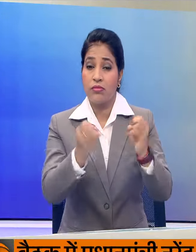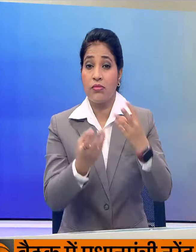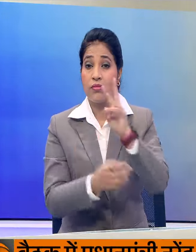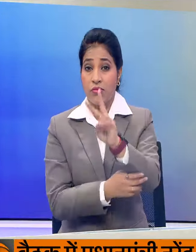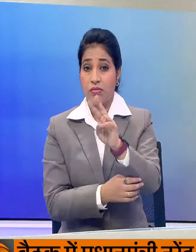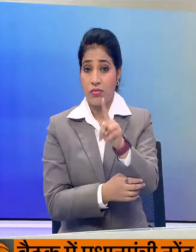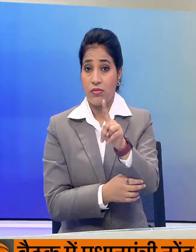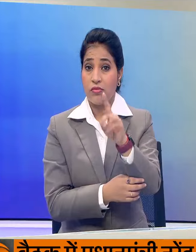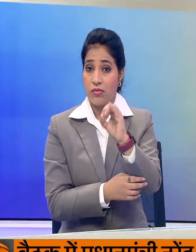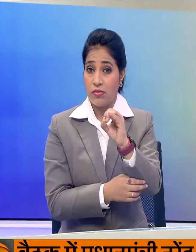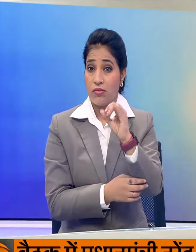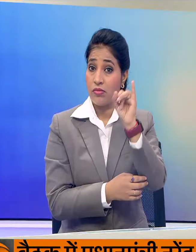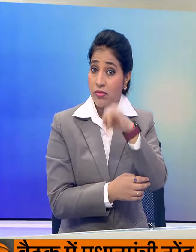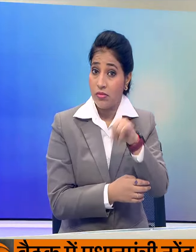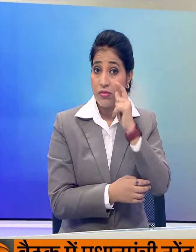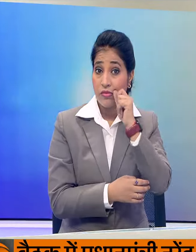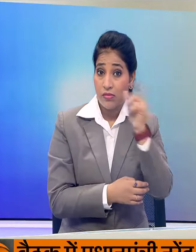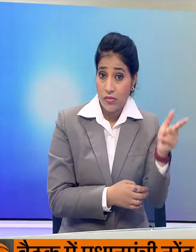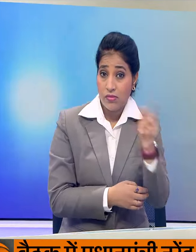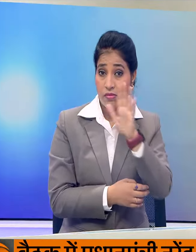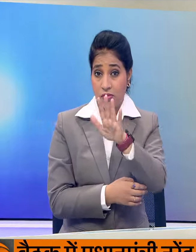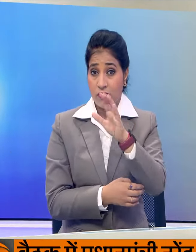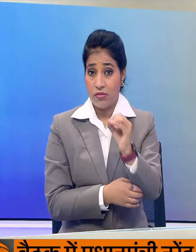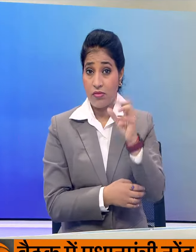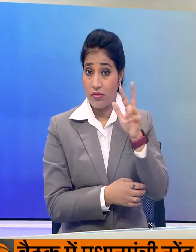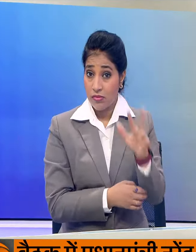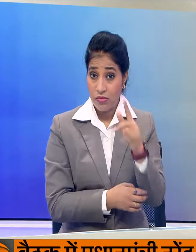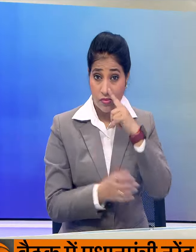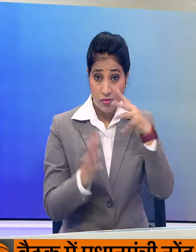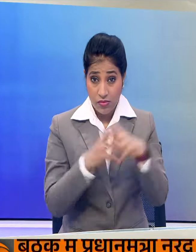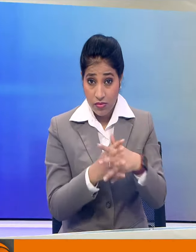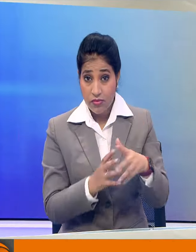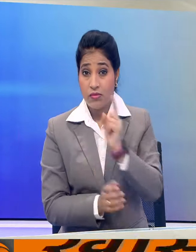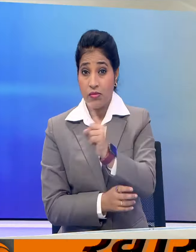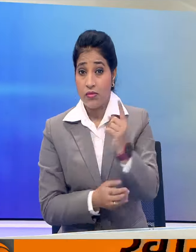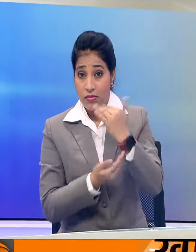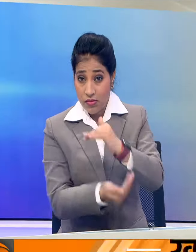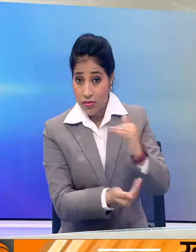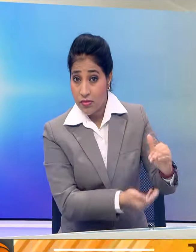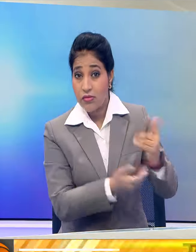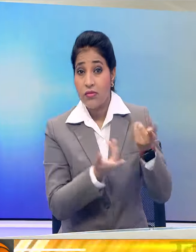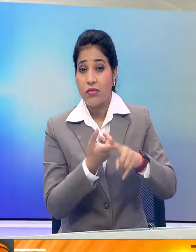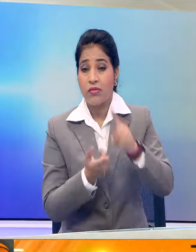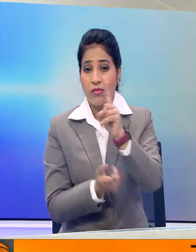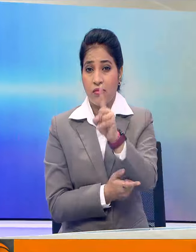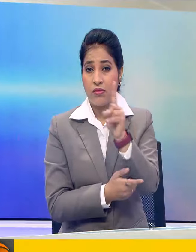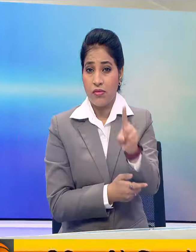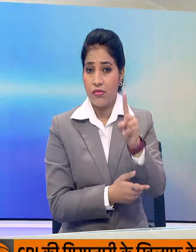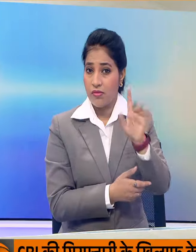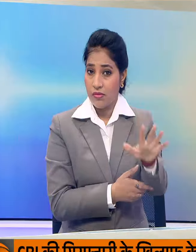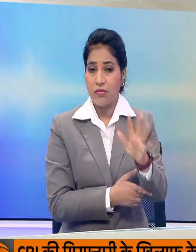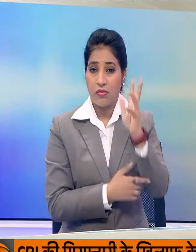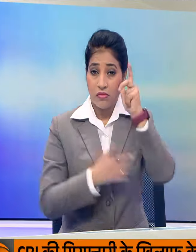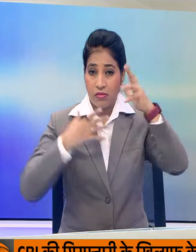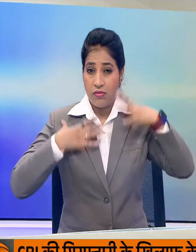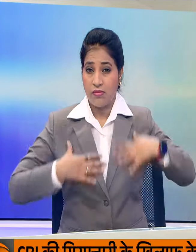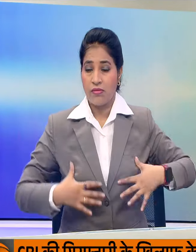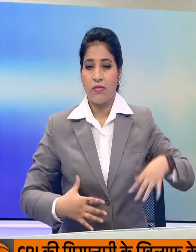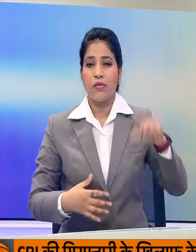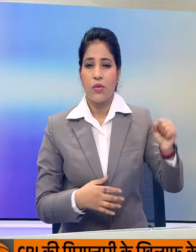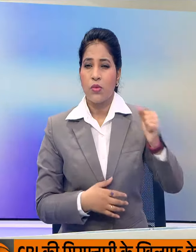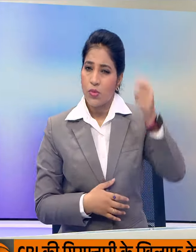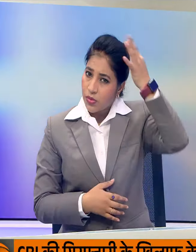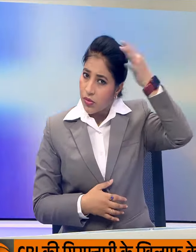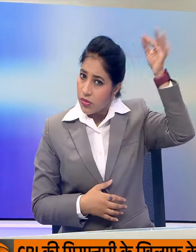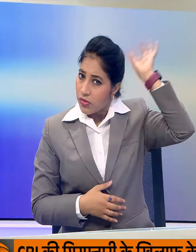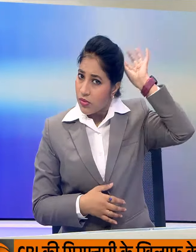2106 पुरिश, 508 महिनाए, 11 बच्चे, 115 साधू और 41